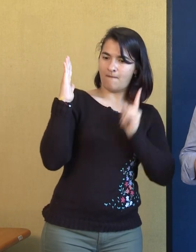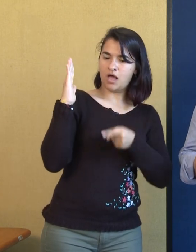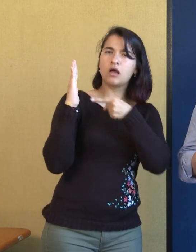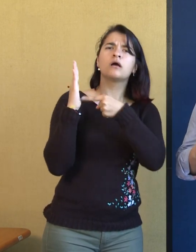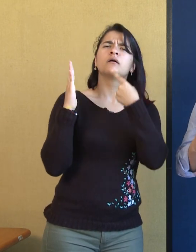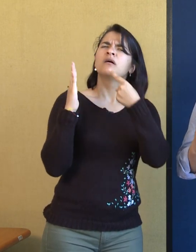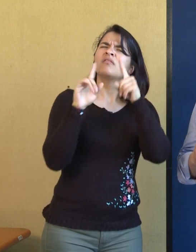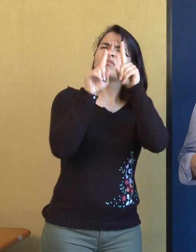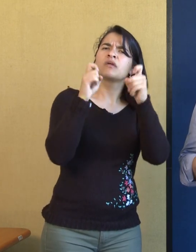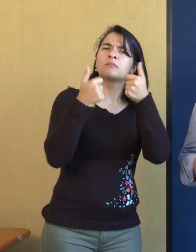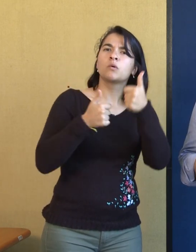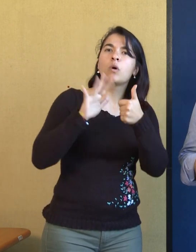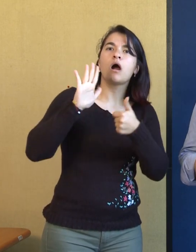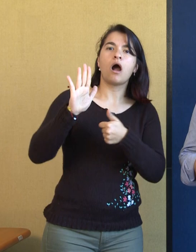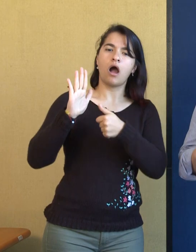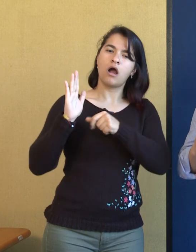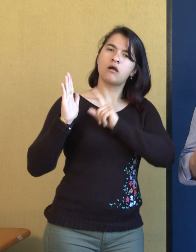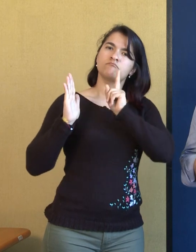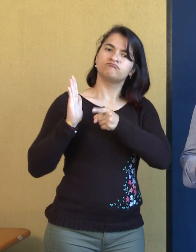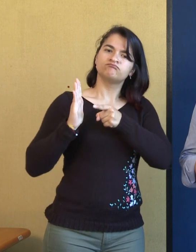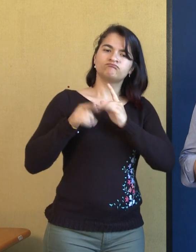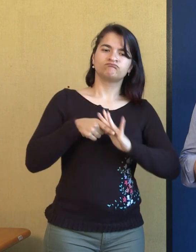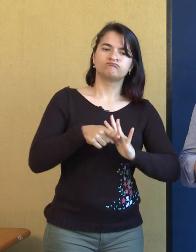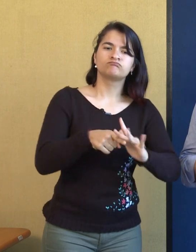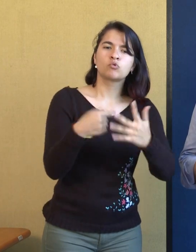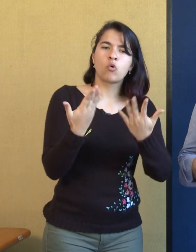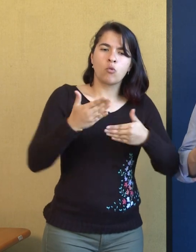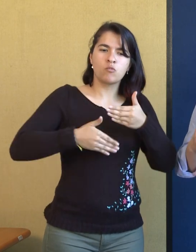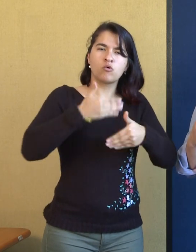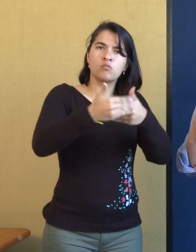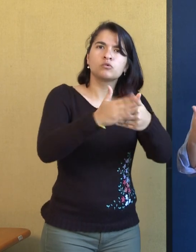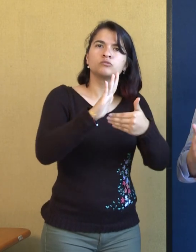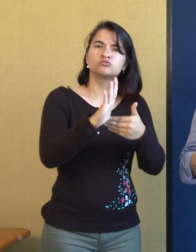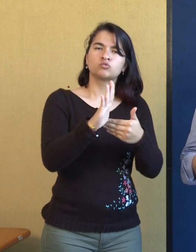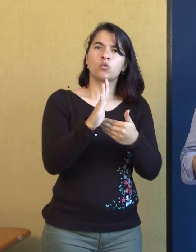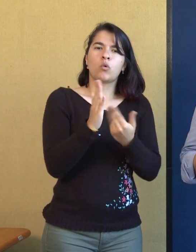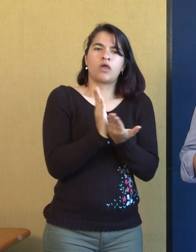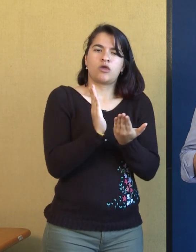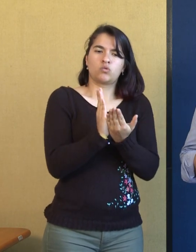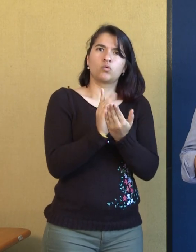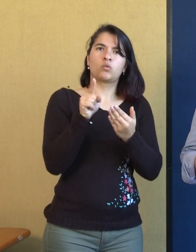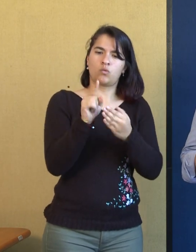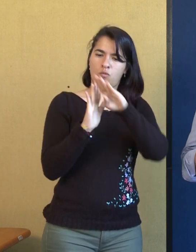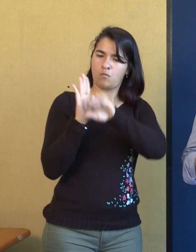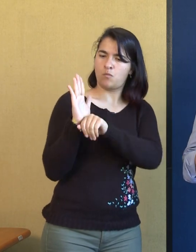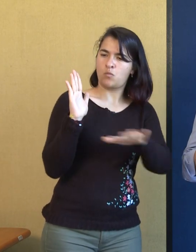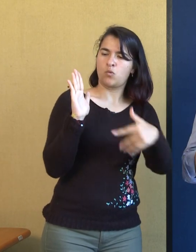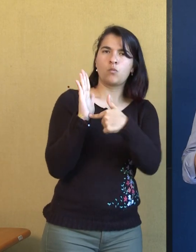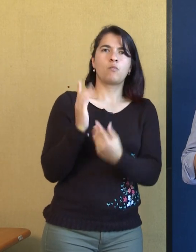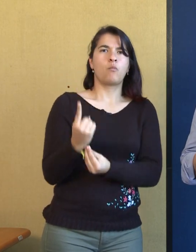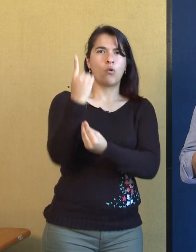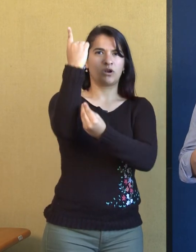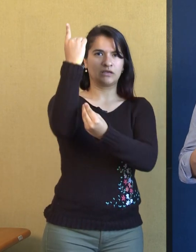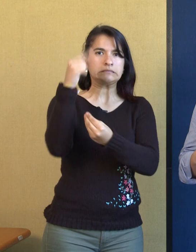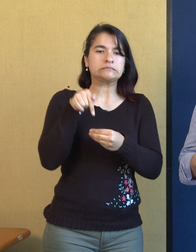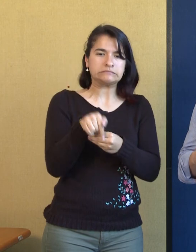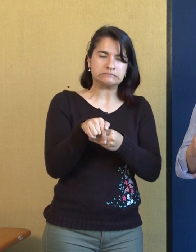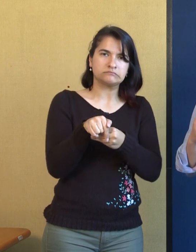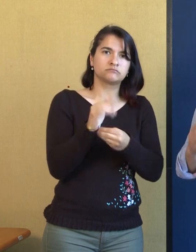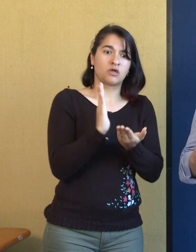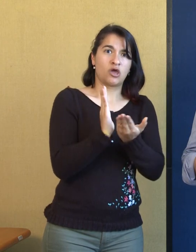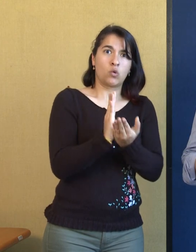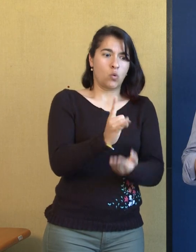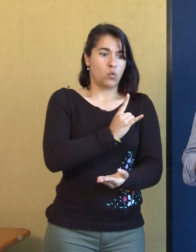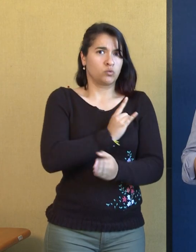de la política educativa que se tiene no solamente en la educación superior sino también en la educación media y básica donde